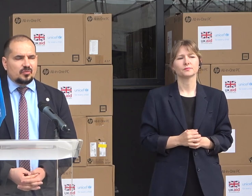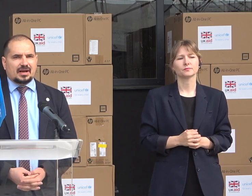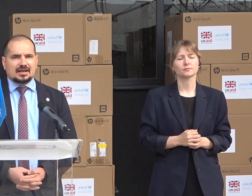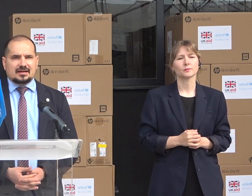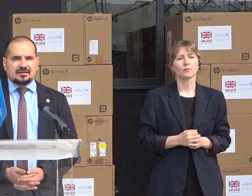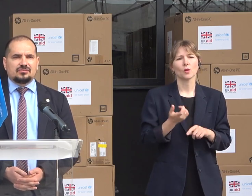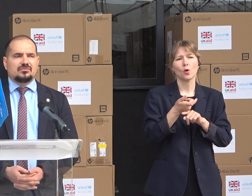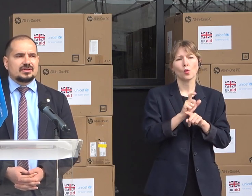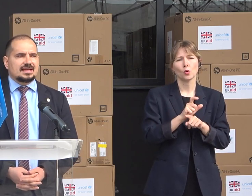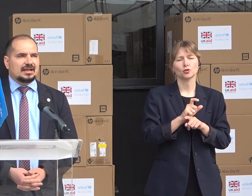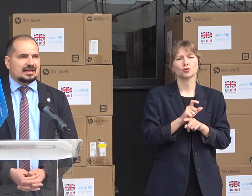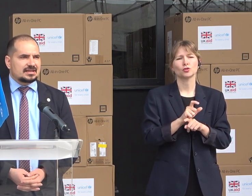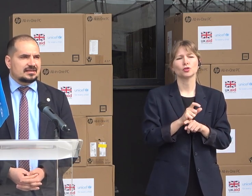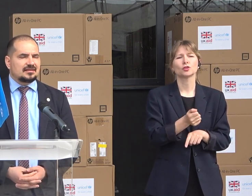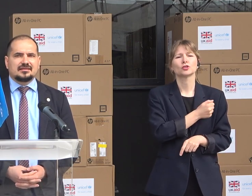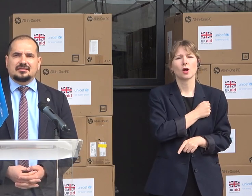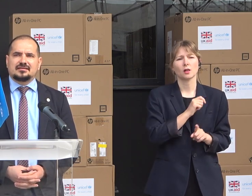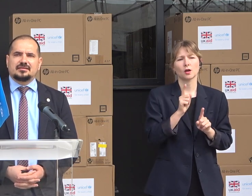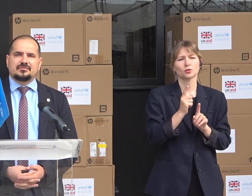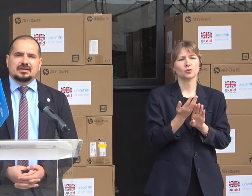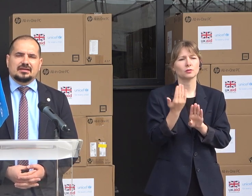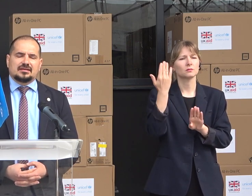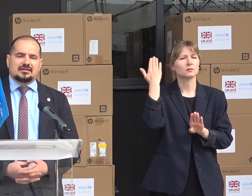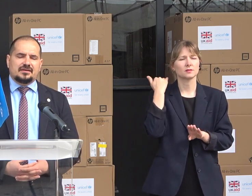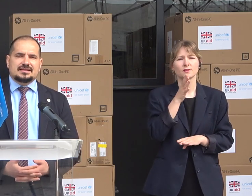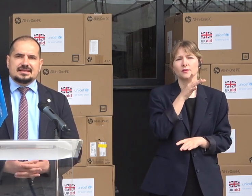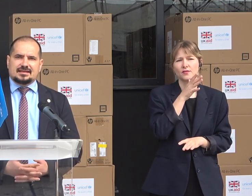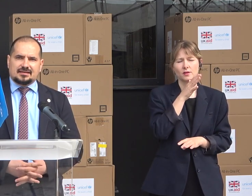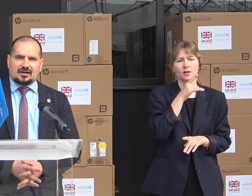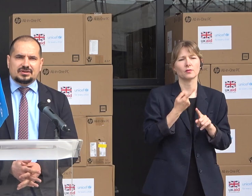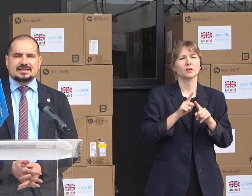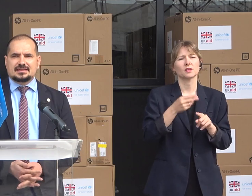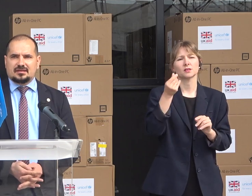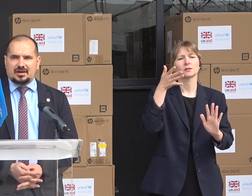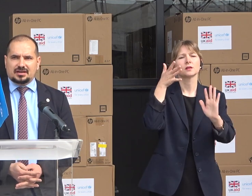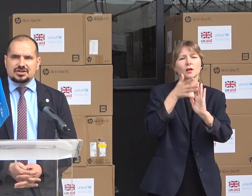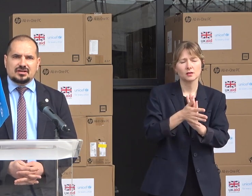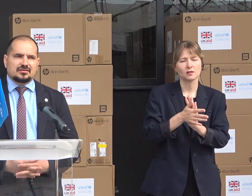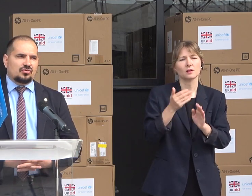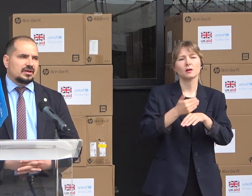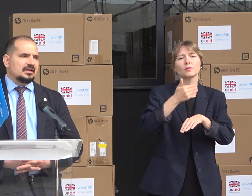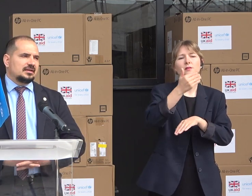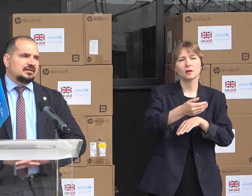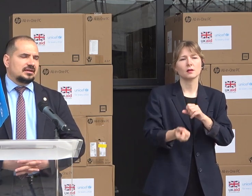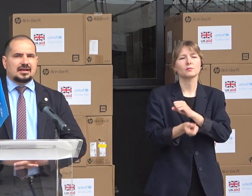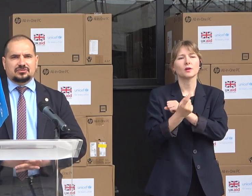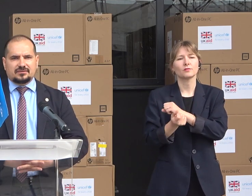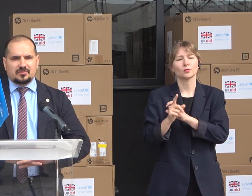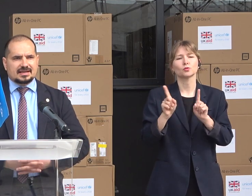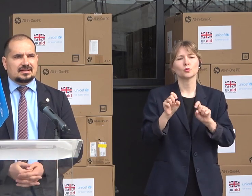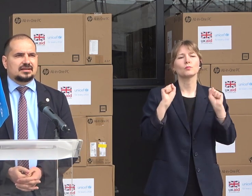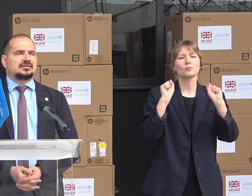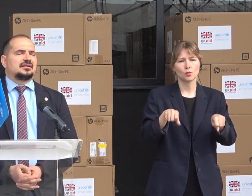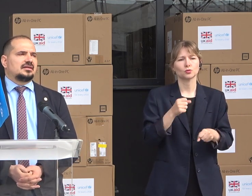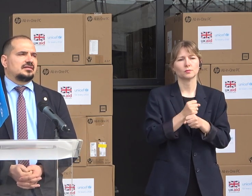Cu părere de rău, mulți ani aceste investiții au întârziat să apară și noi, în cadrul